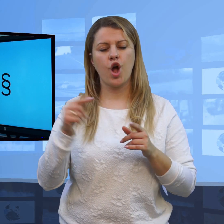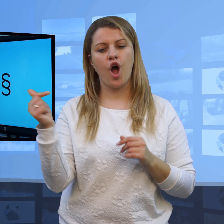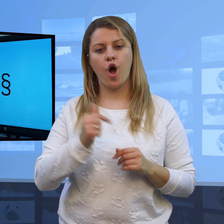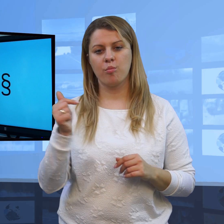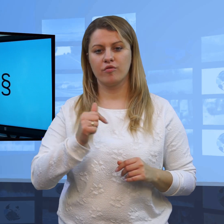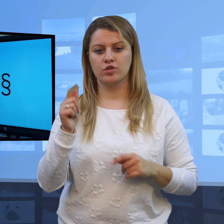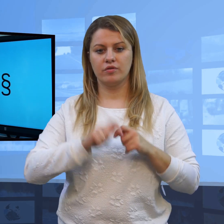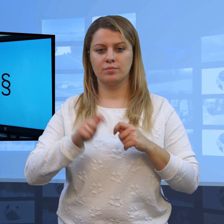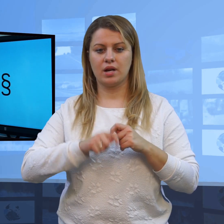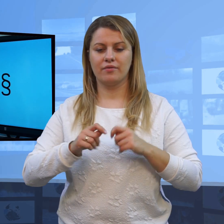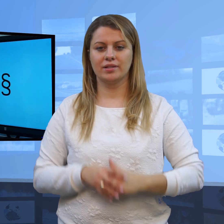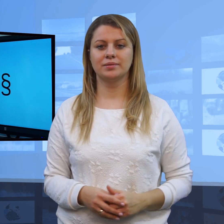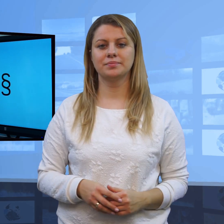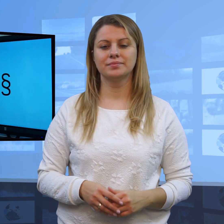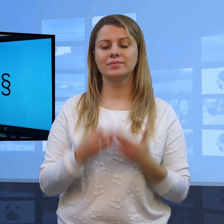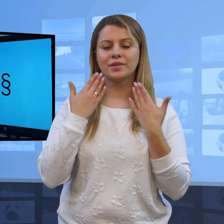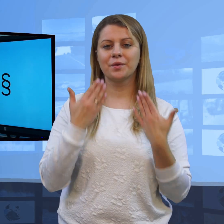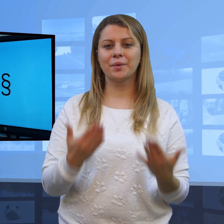wejdzie w życie. Dziękuję bardzo.